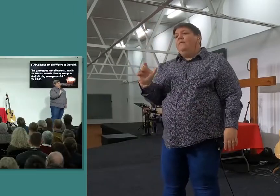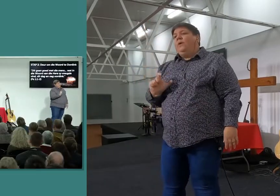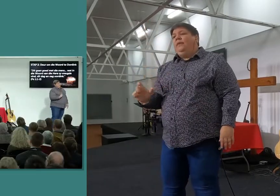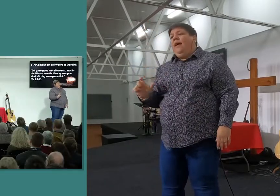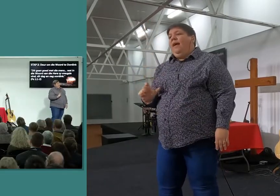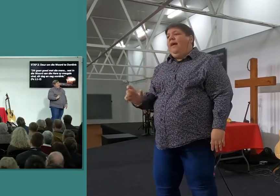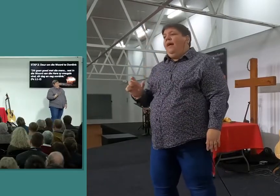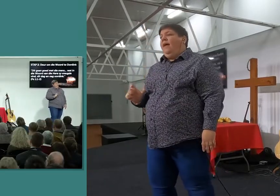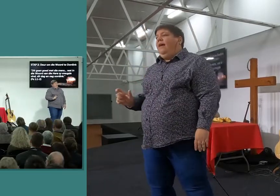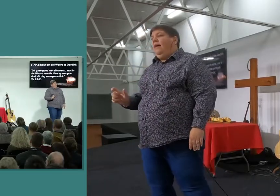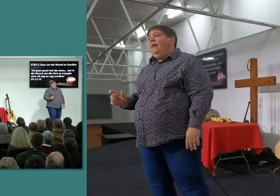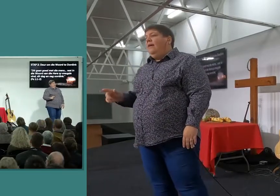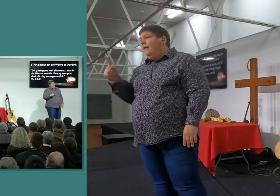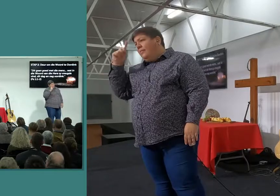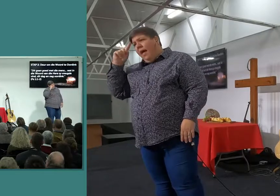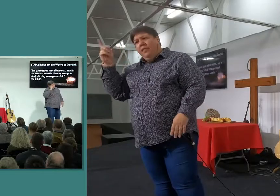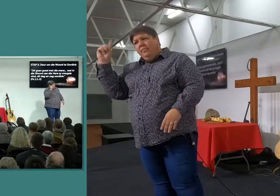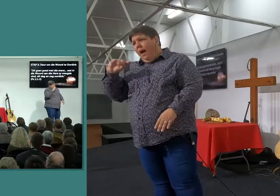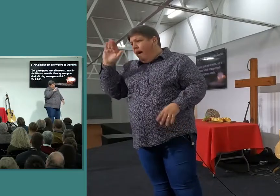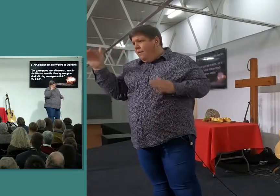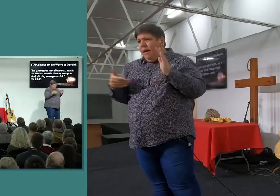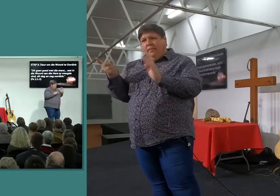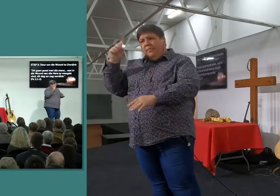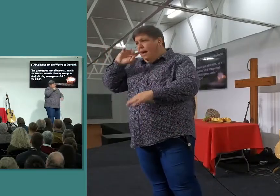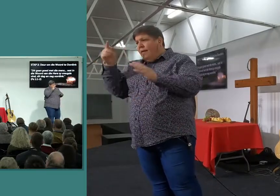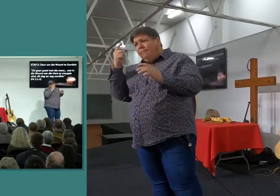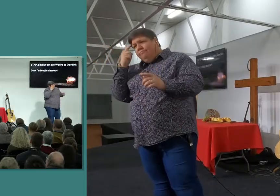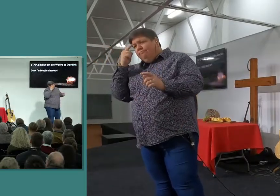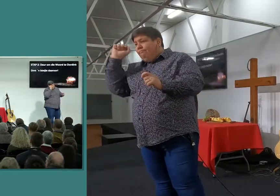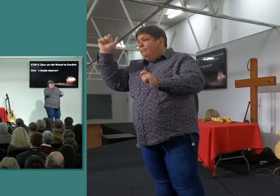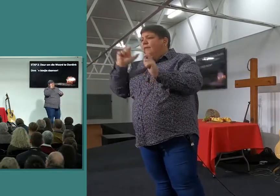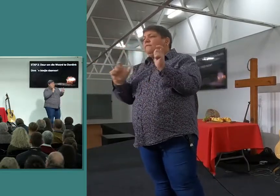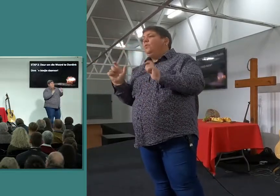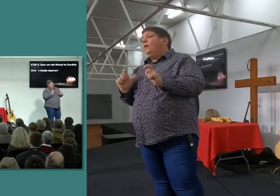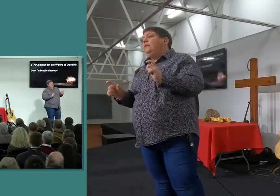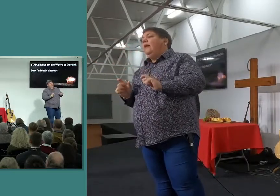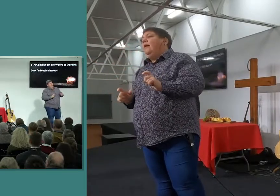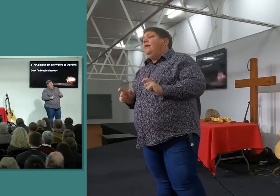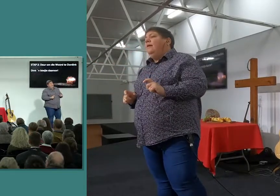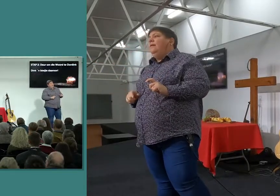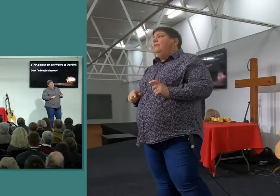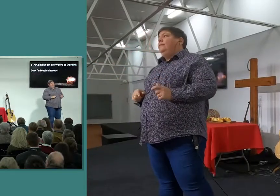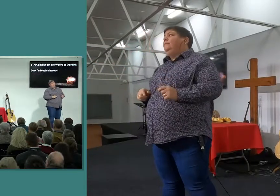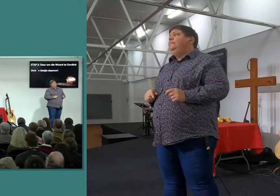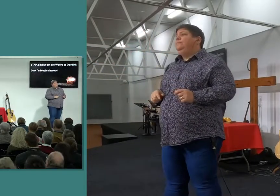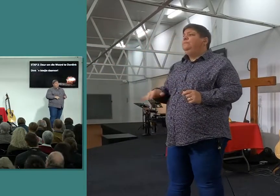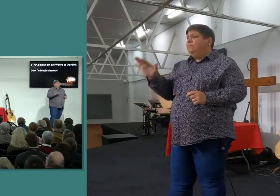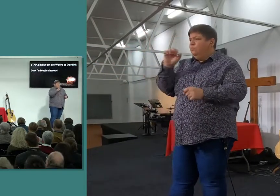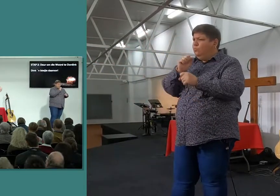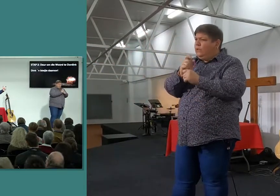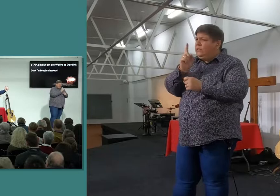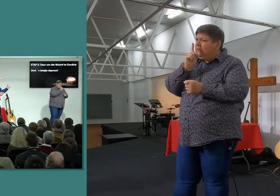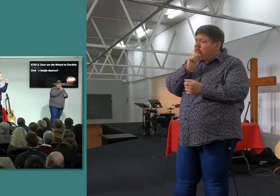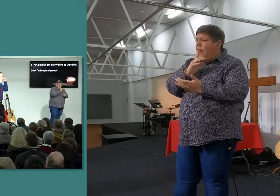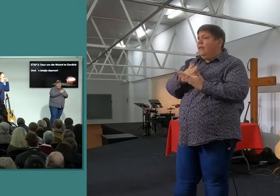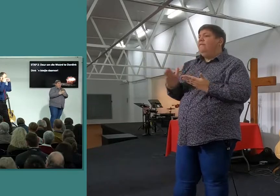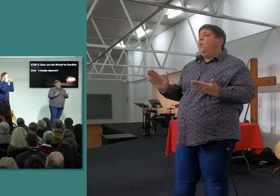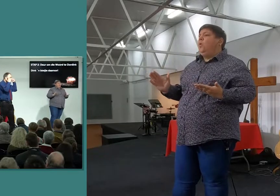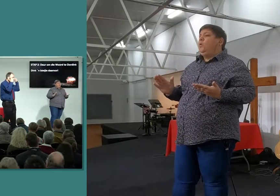ek en jy moet oor die woord van die Heere, dit, ons moet al oor dink, en, en, moet stil draak daarvoor, dit beteken, ek moet doelbewus,